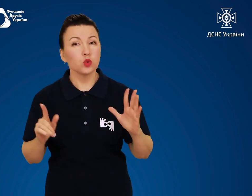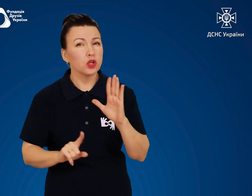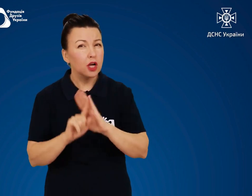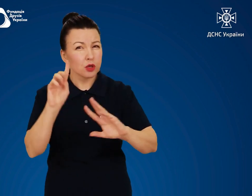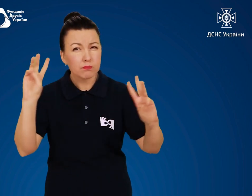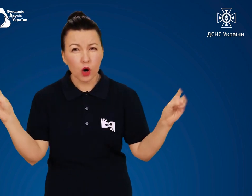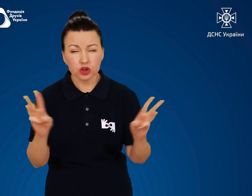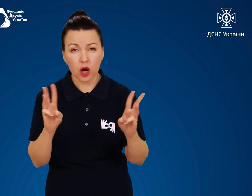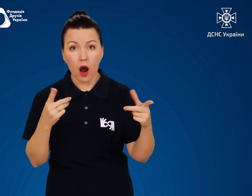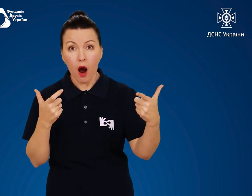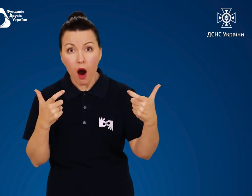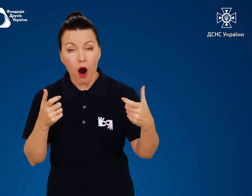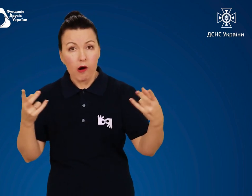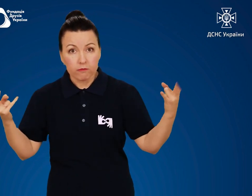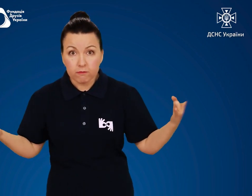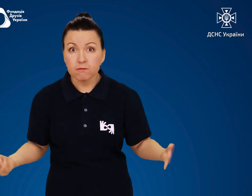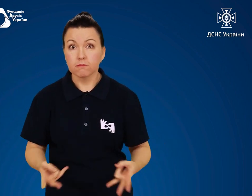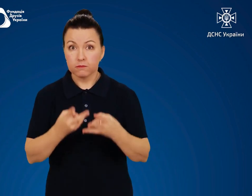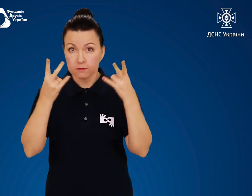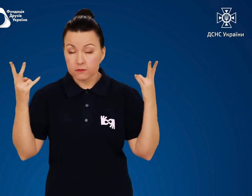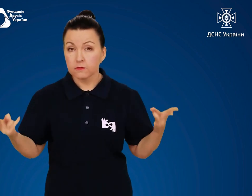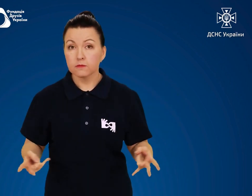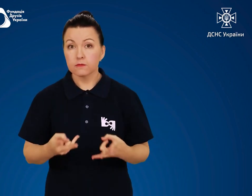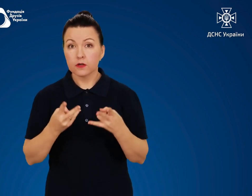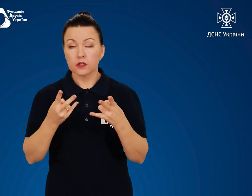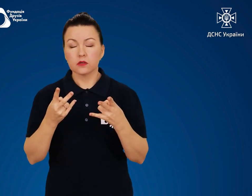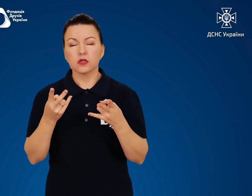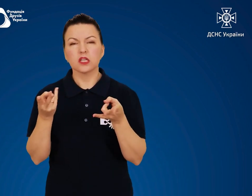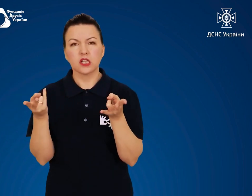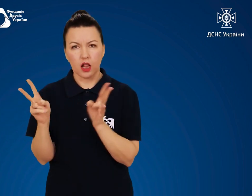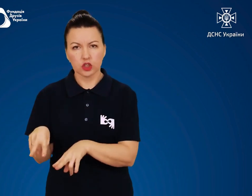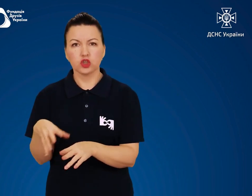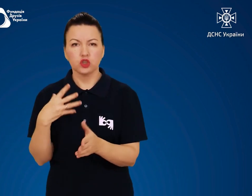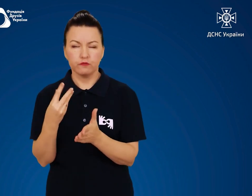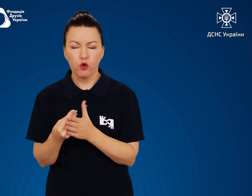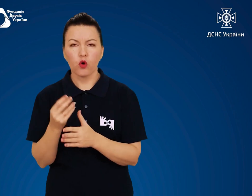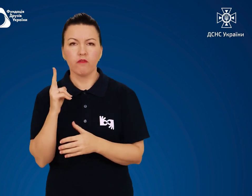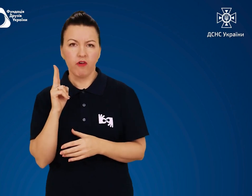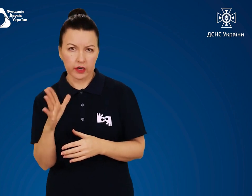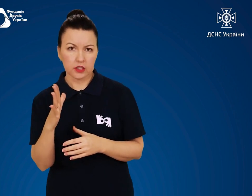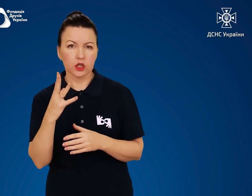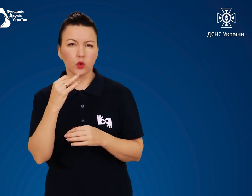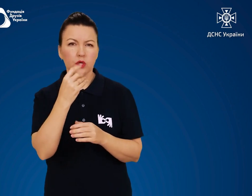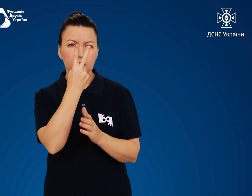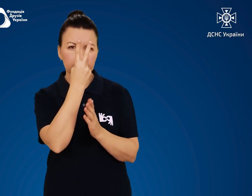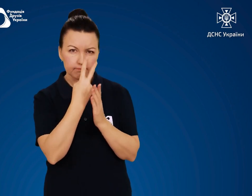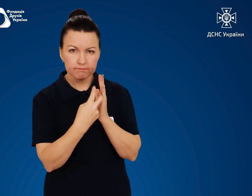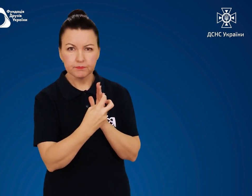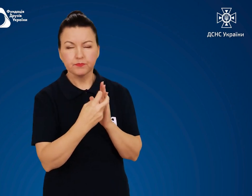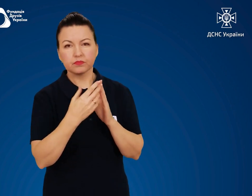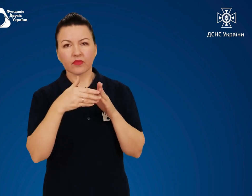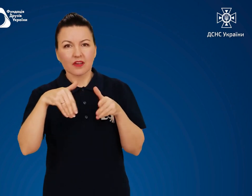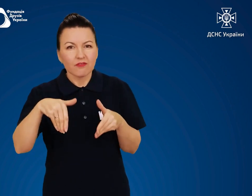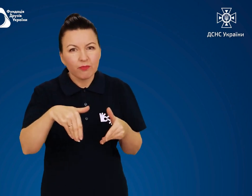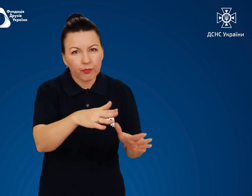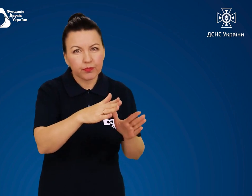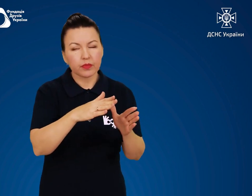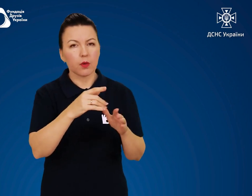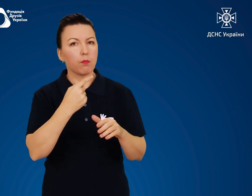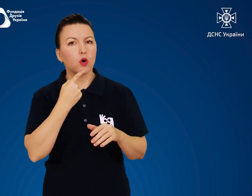почалася, а стрілянина не припинилася, залиште квартиру і сховайтеся в під'їзді далі від